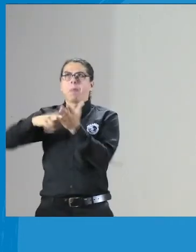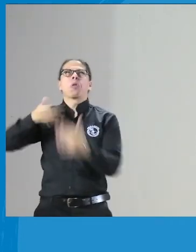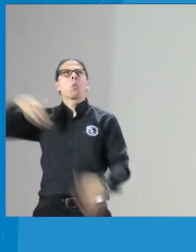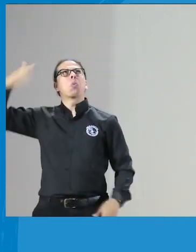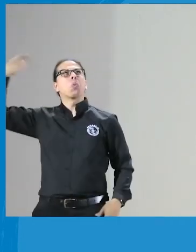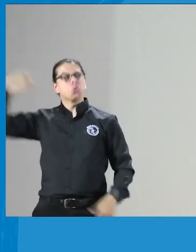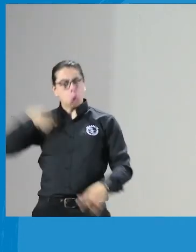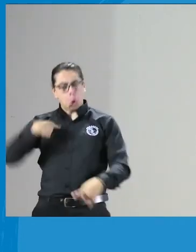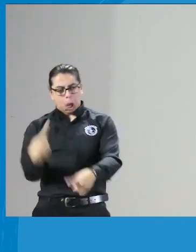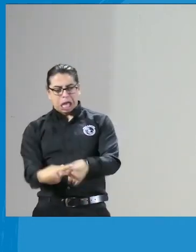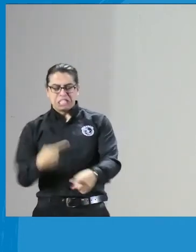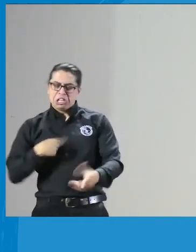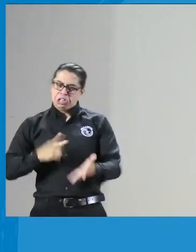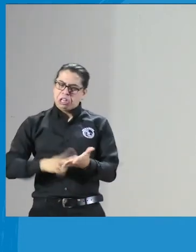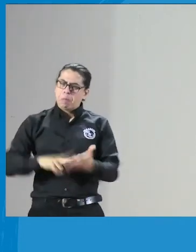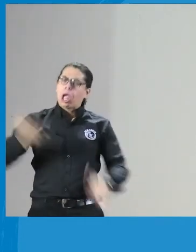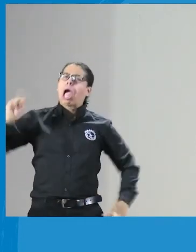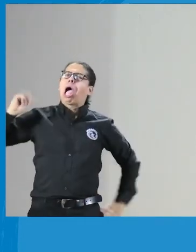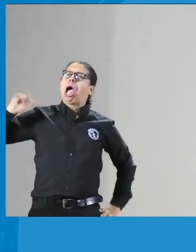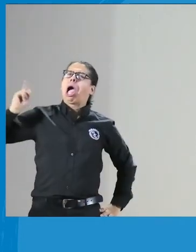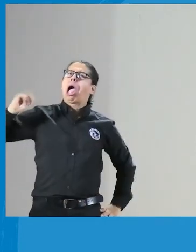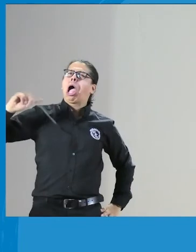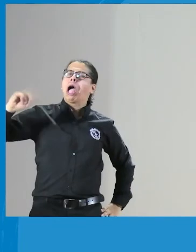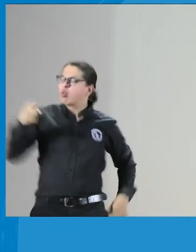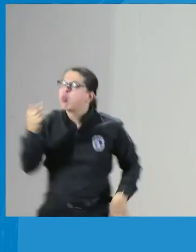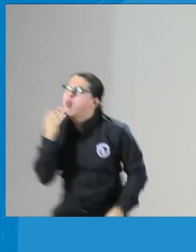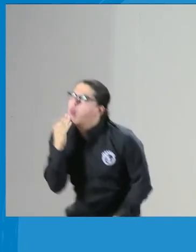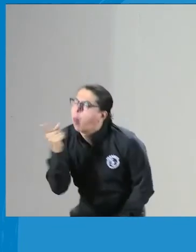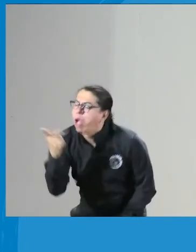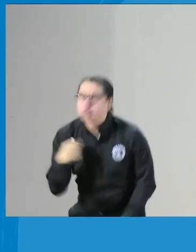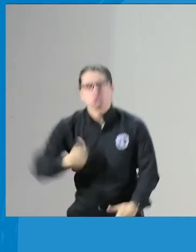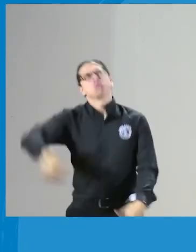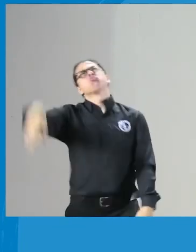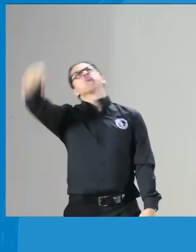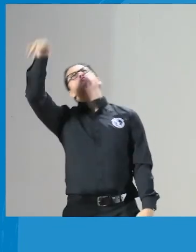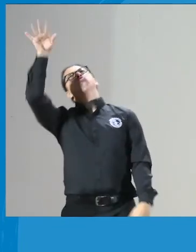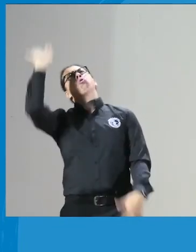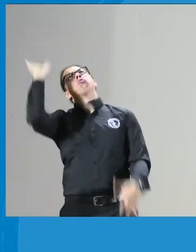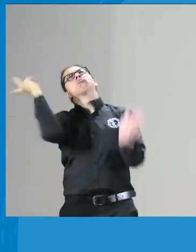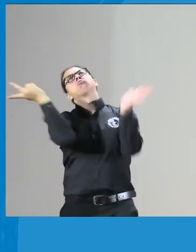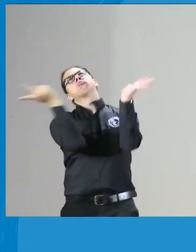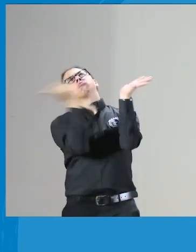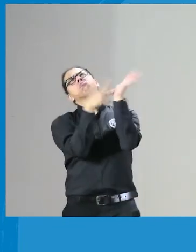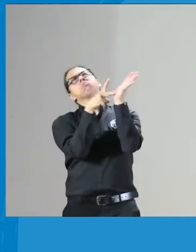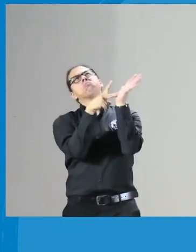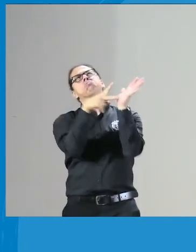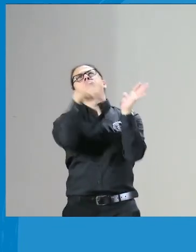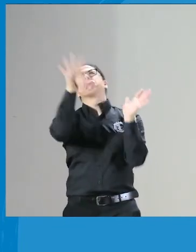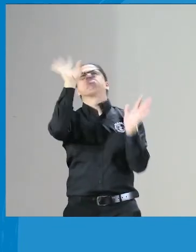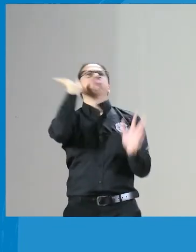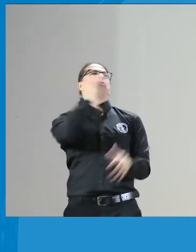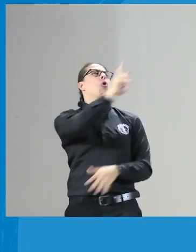quiere decir? que los intérpretes que llevan muchos años trabajando en los experimentos ¿cuántos años llevan? muchos